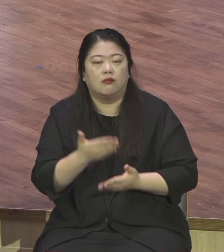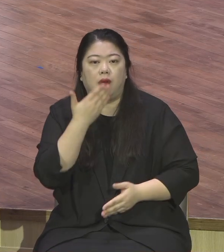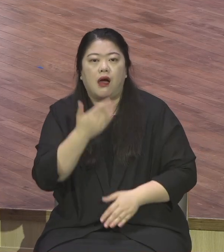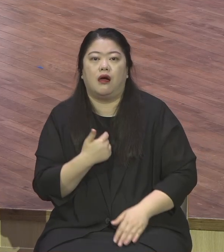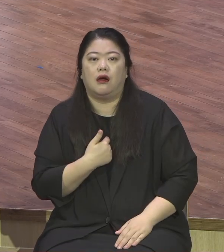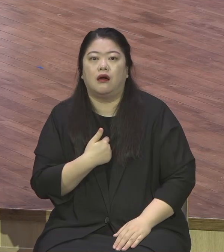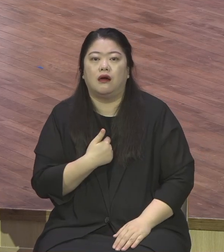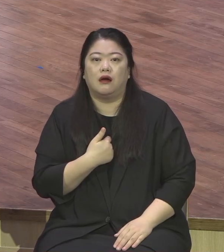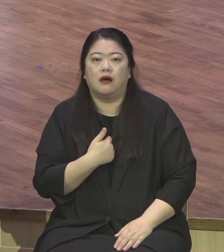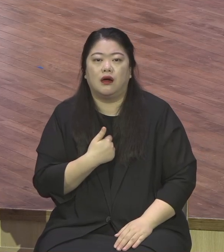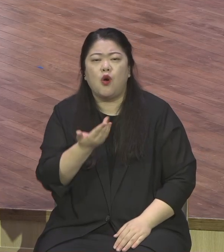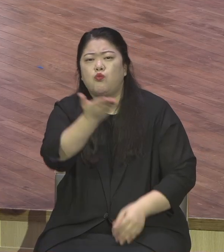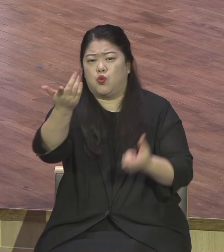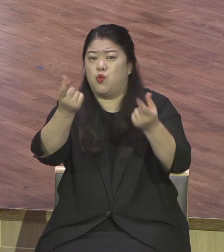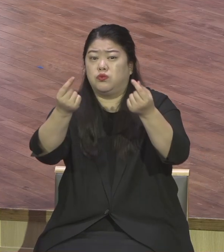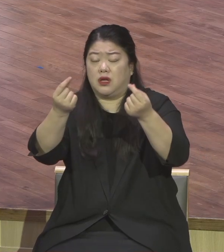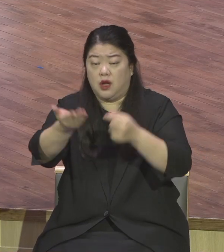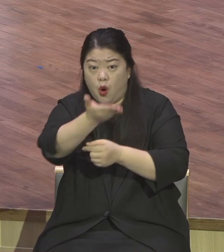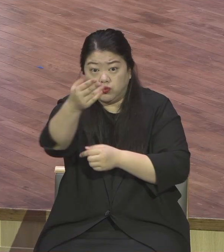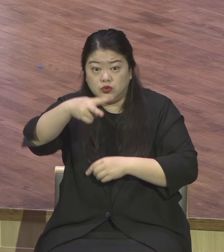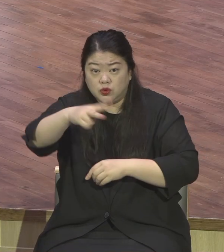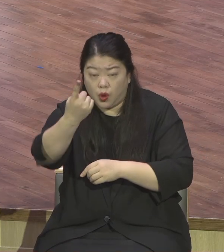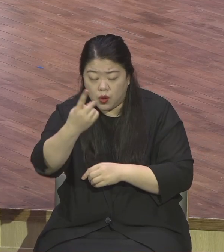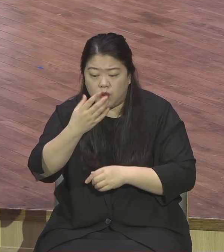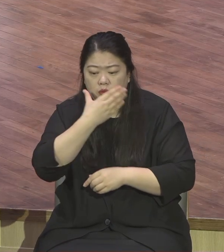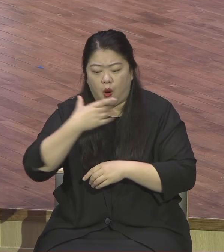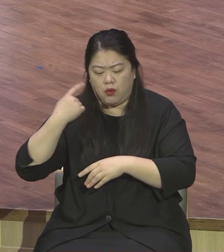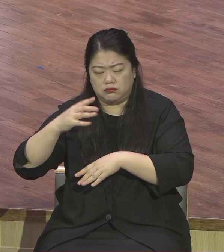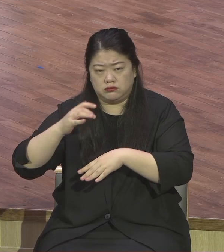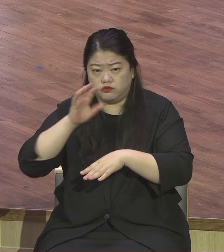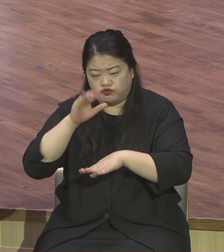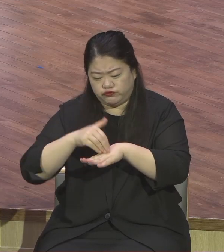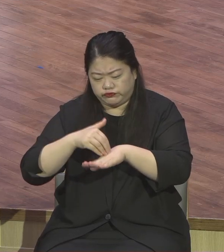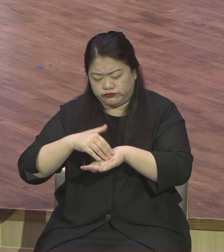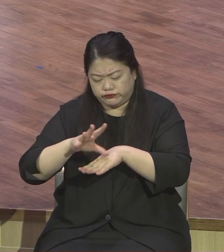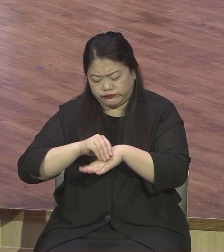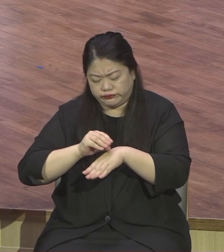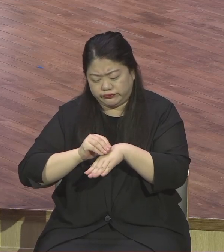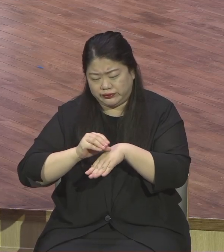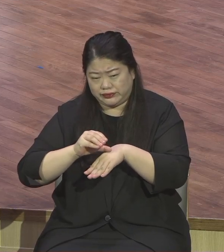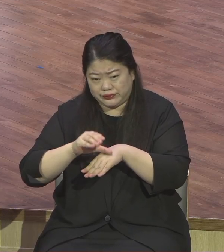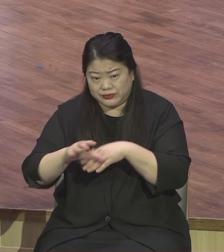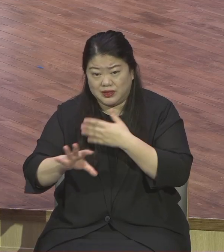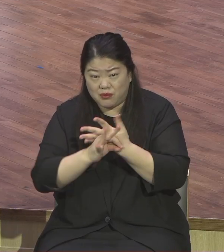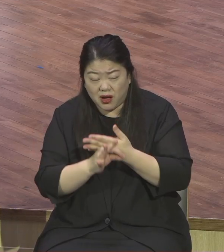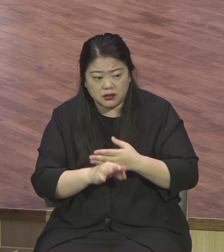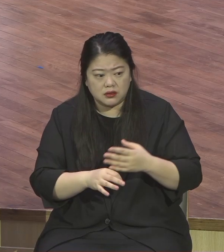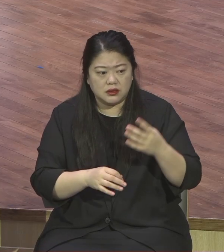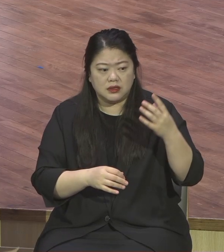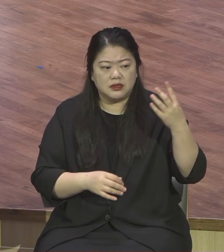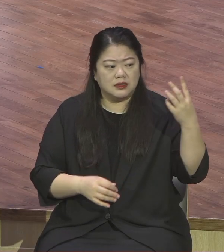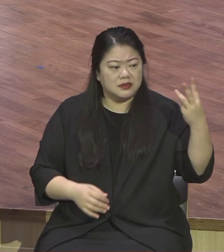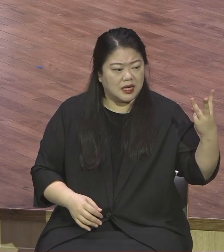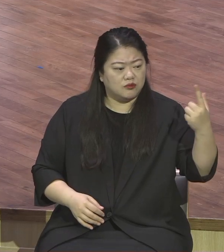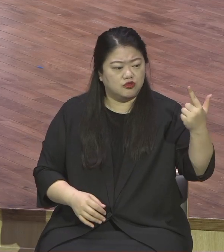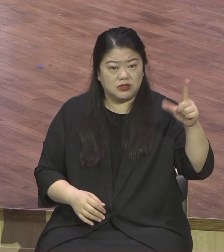없어요. 내 자선을 세웠다는 사역이 안돼. 개무시하는데 내가 사역 하나님